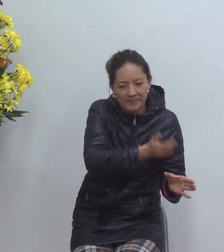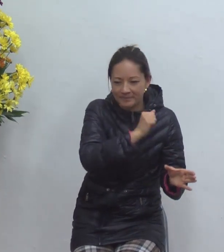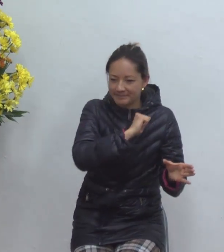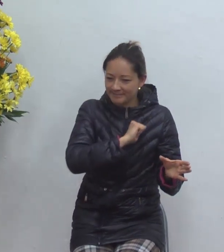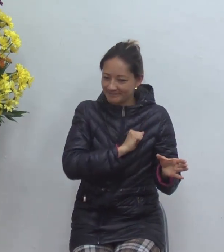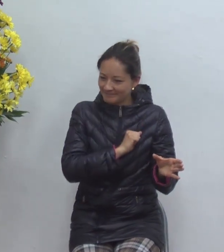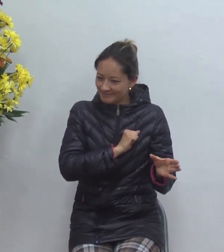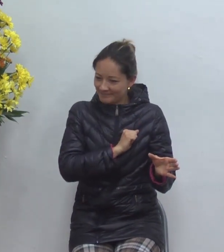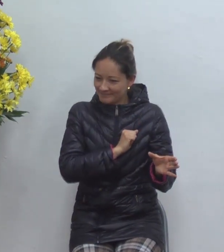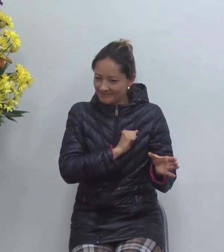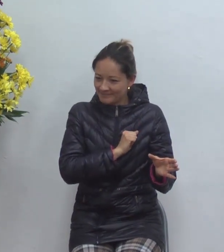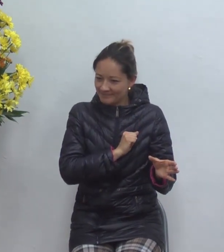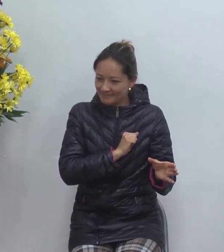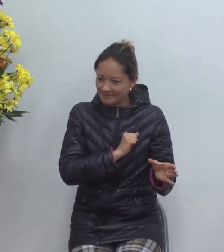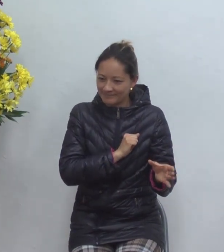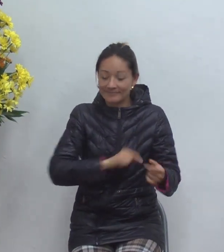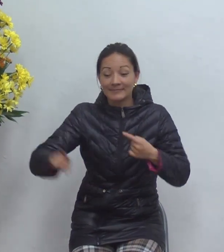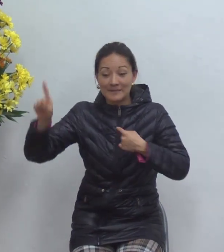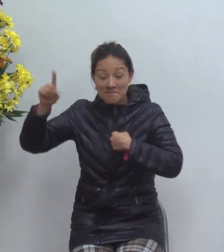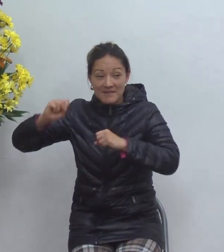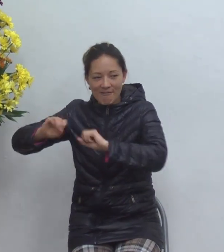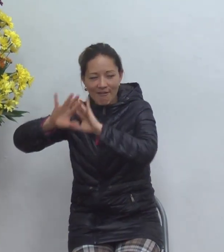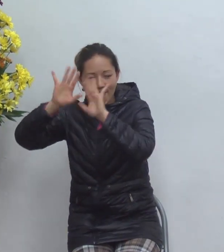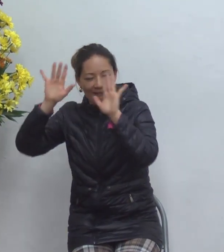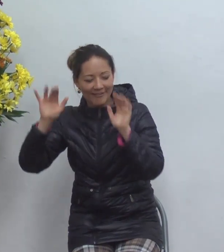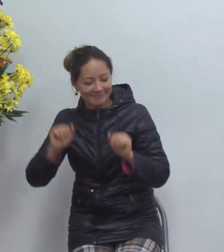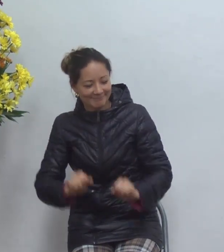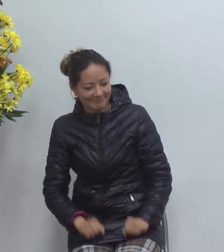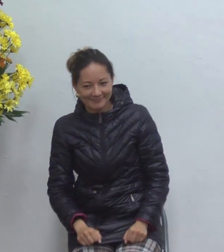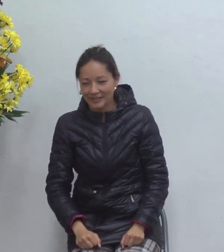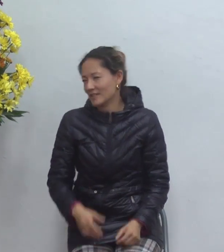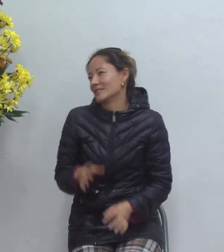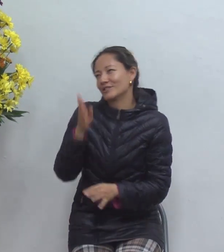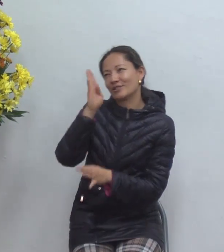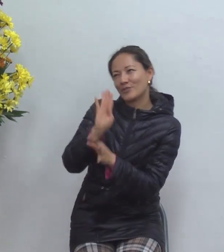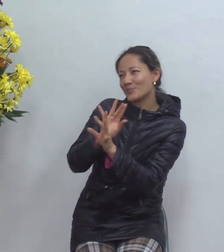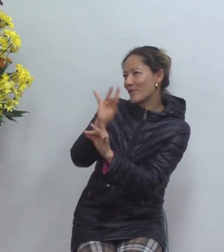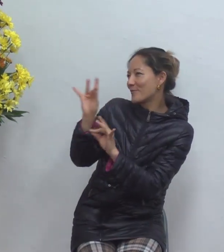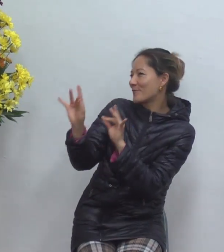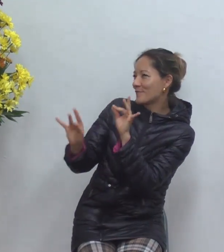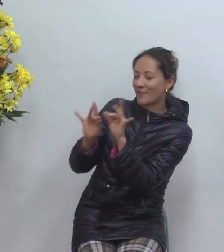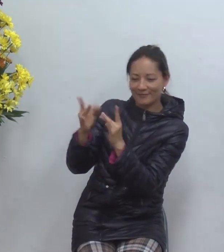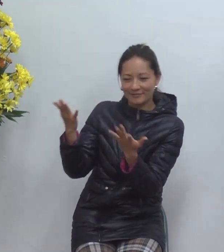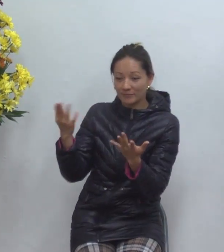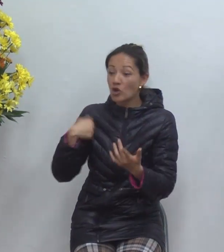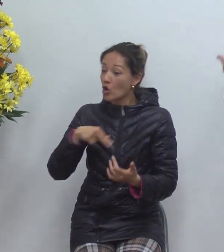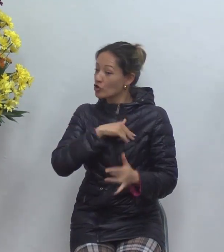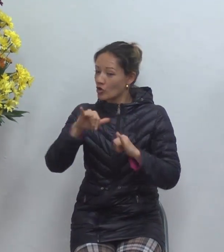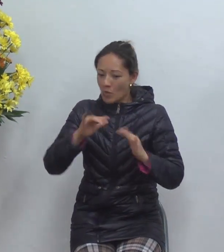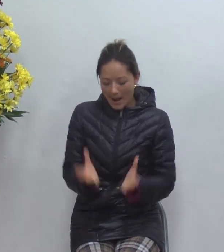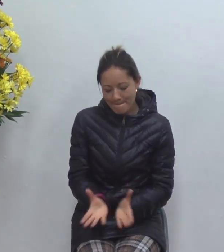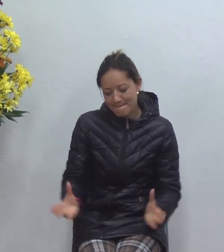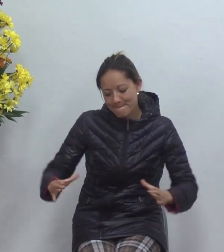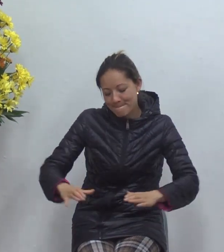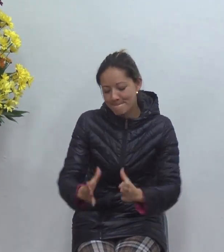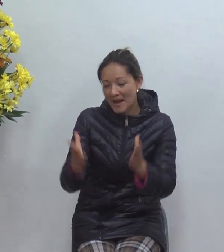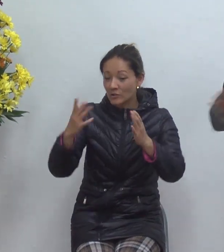intoxiques con la gloria ¿usted entiende eso? es que Dios es tan perfecto nosotros como vasos de barro si pensamos que la gloria es nuestra nos